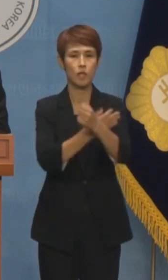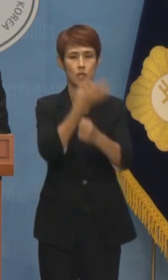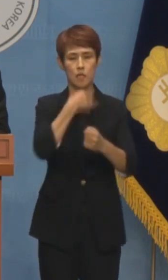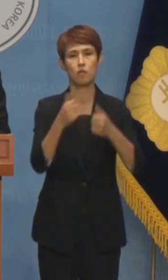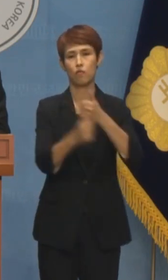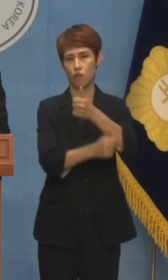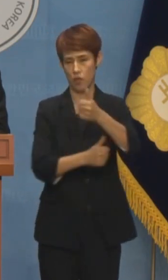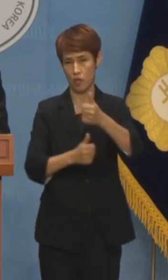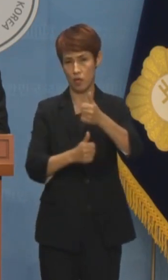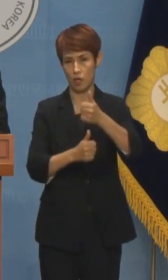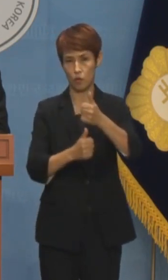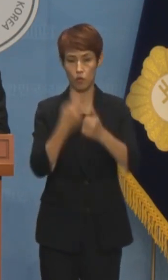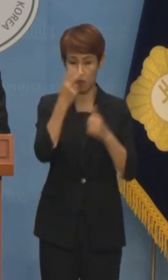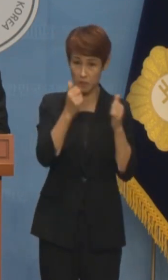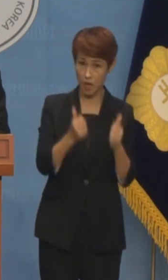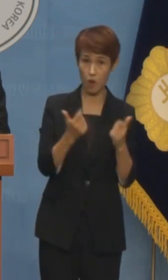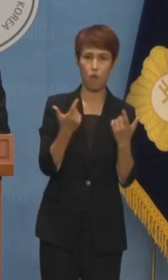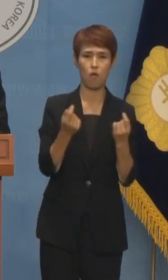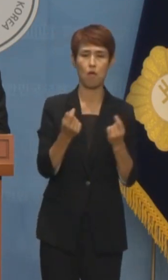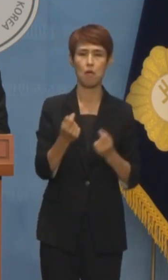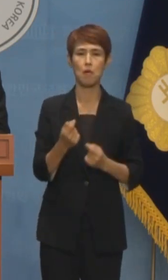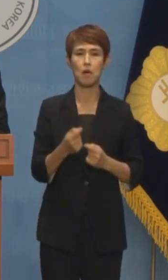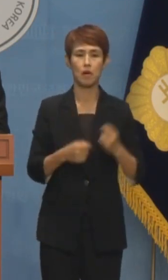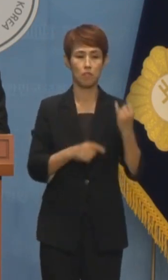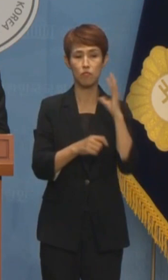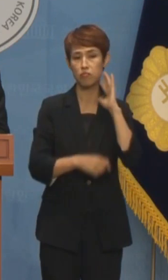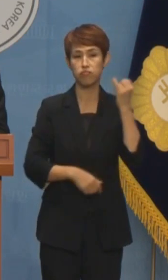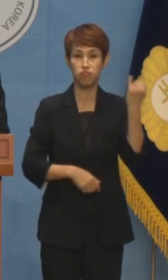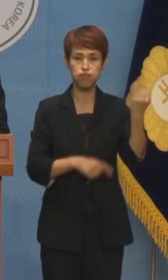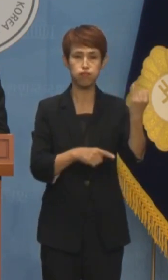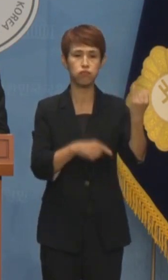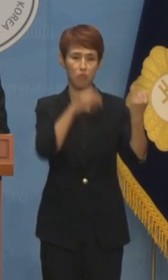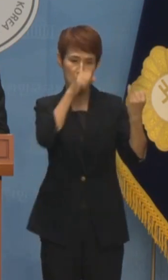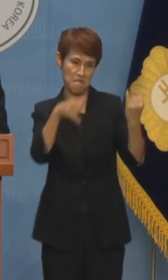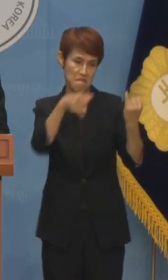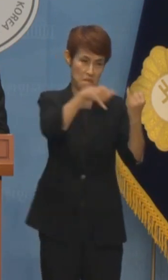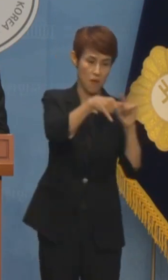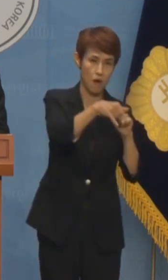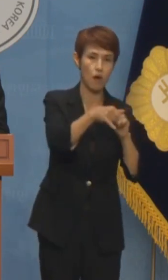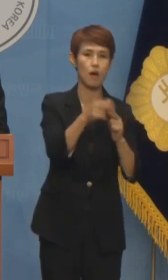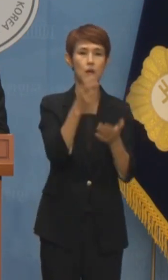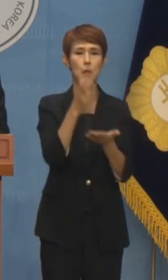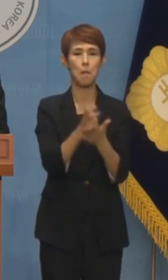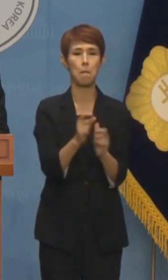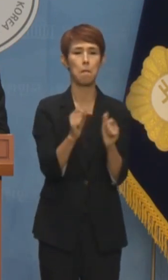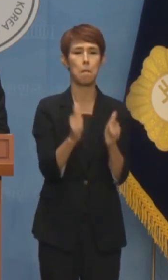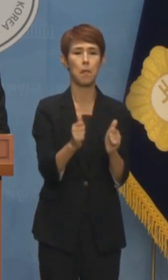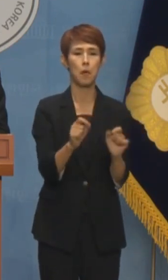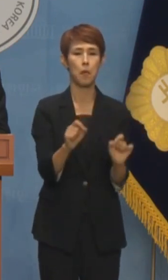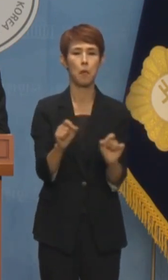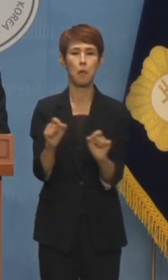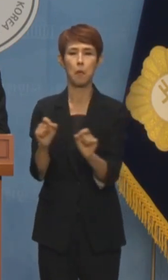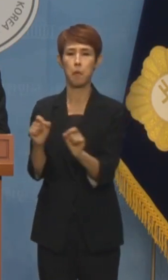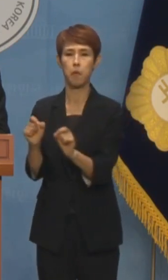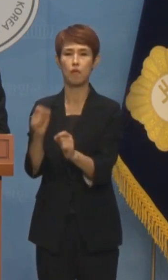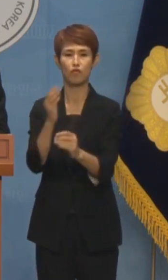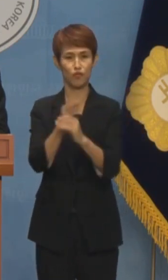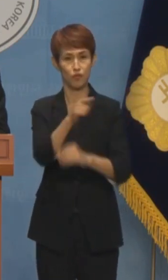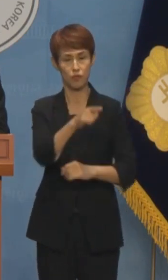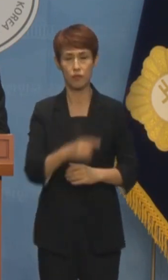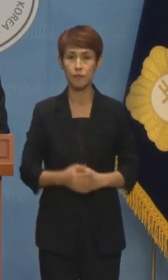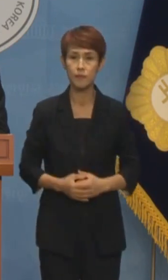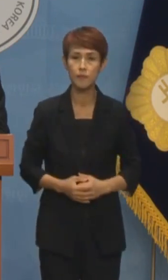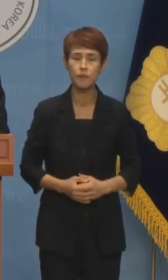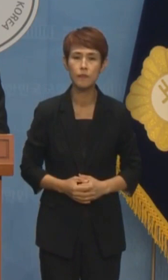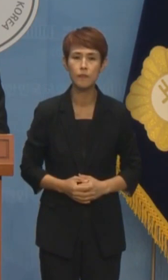검찰 역시 김건희 여사의 명품백 수수사건의 법적 심판을 늦추기 위한 시간 끌기에 동원되고 있습니다.